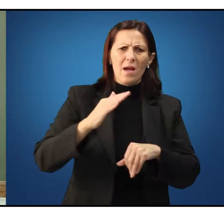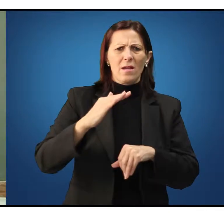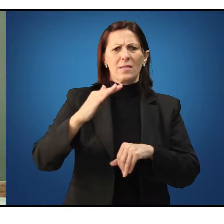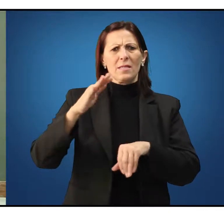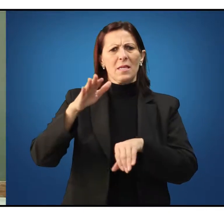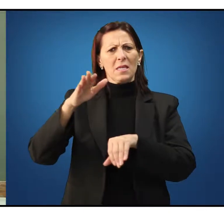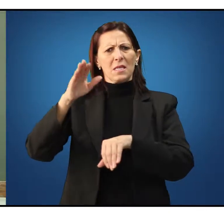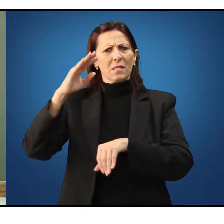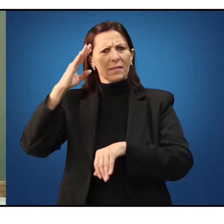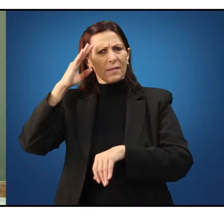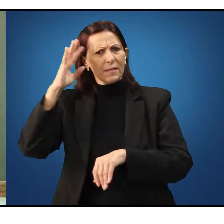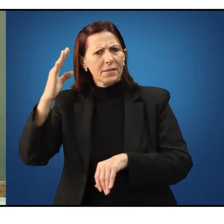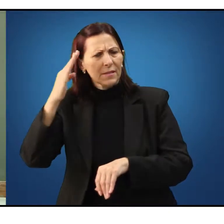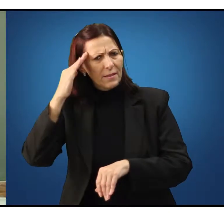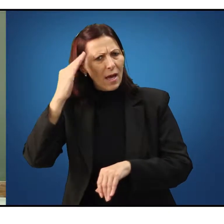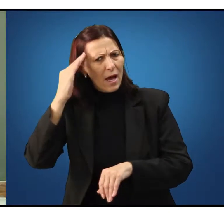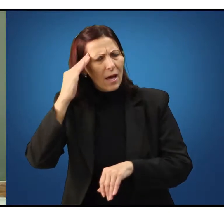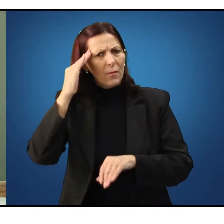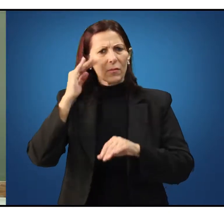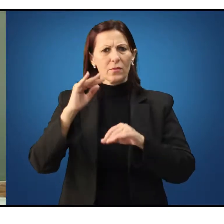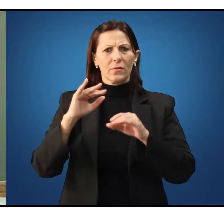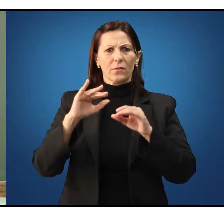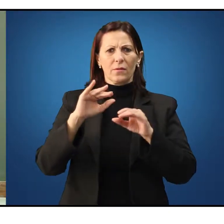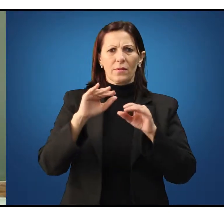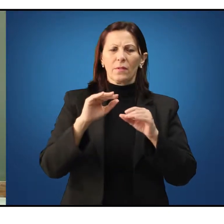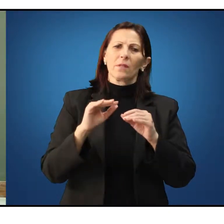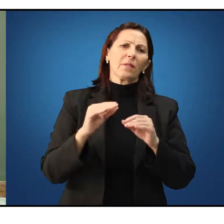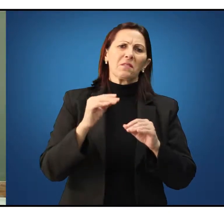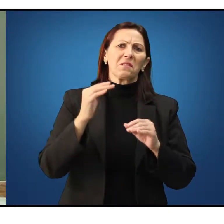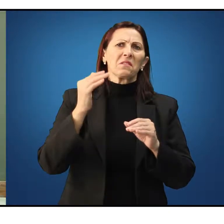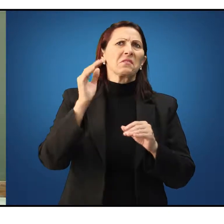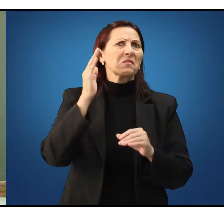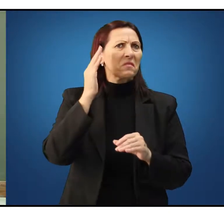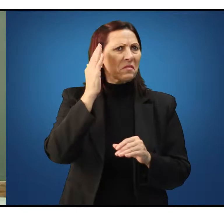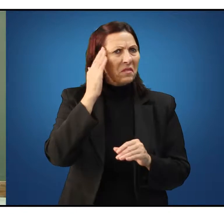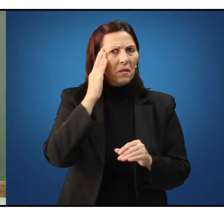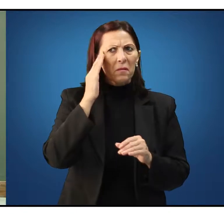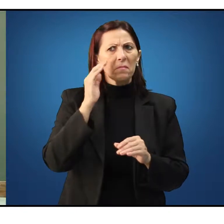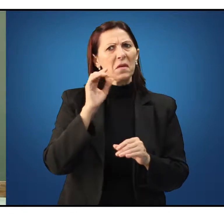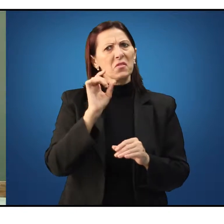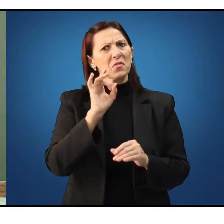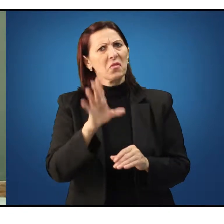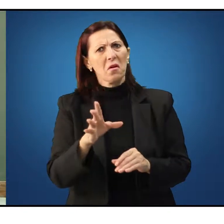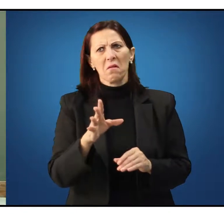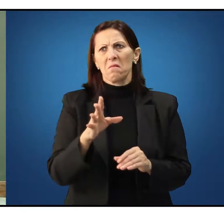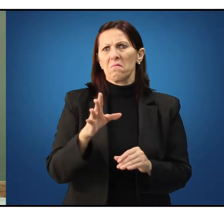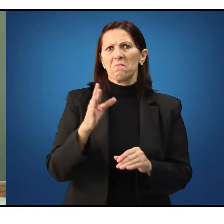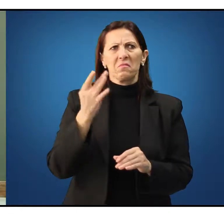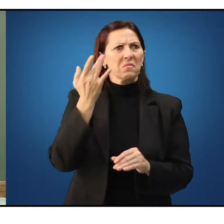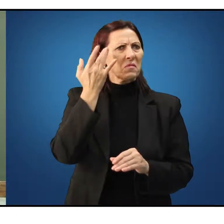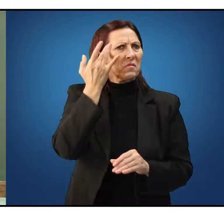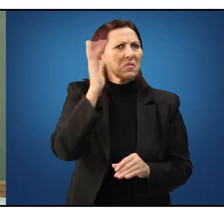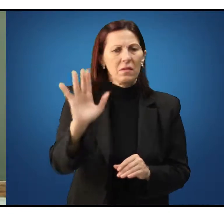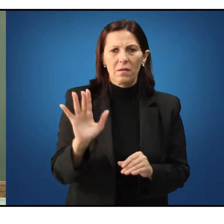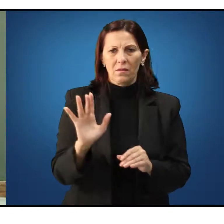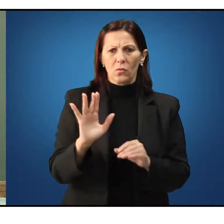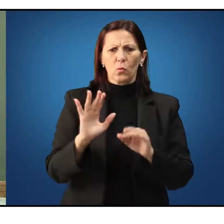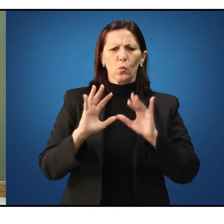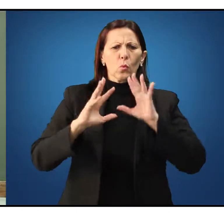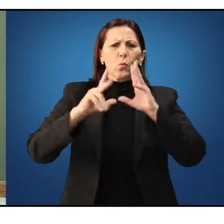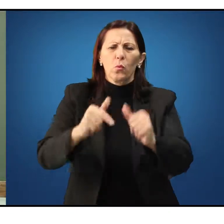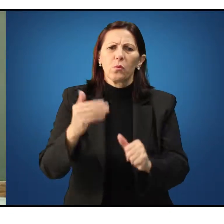conhecido pela expressão só sei que nada sei, ou tudo que sei é que nada sei.